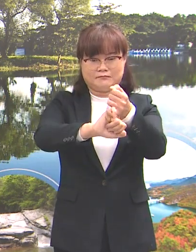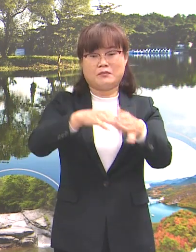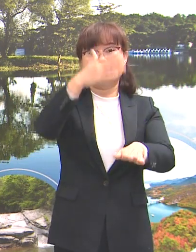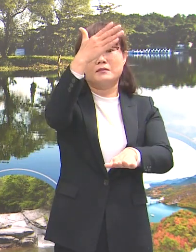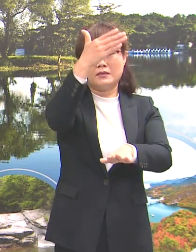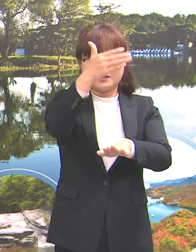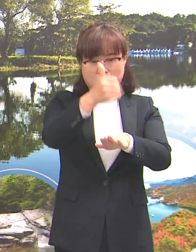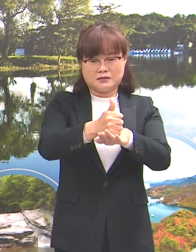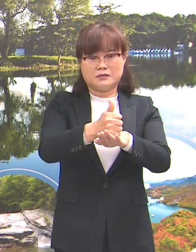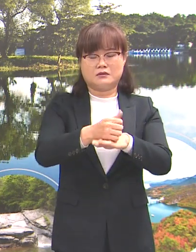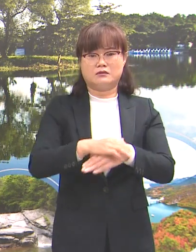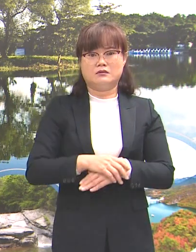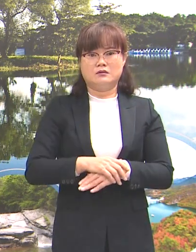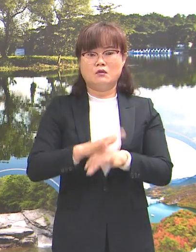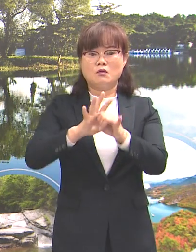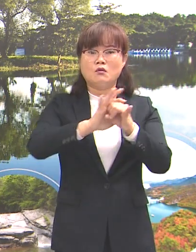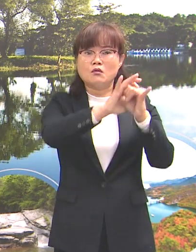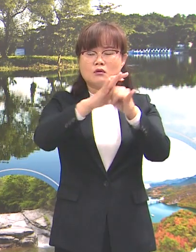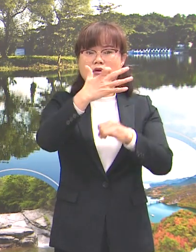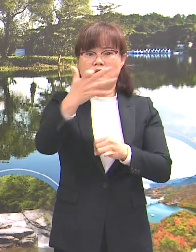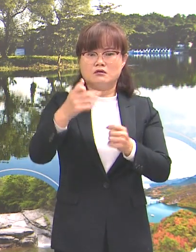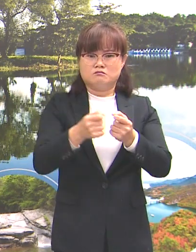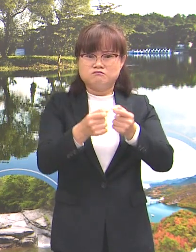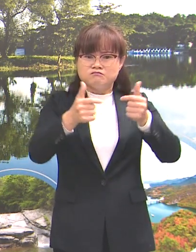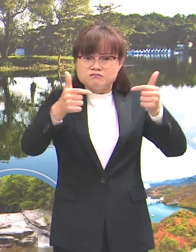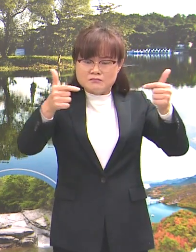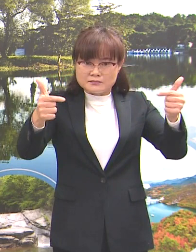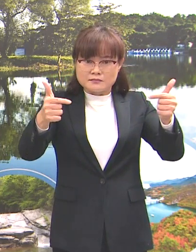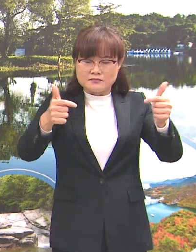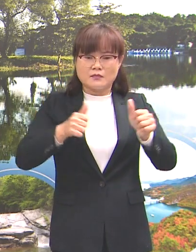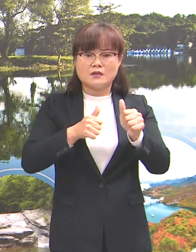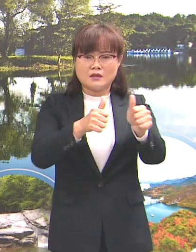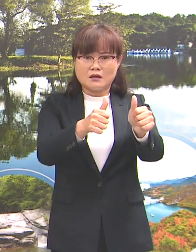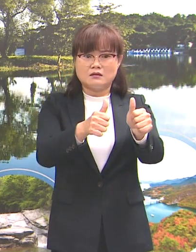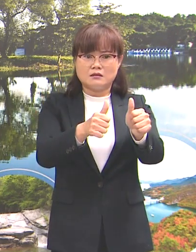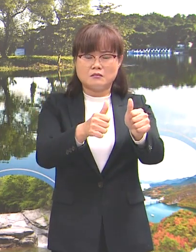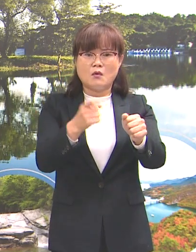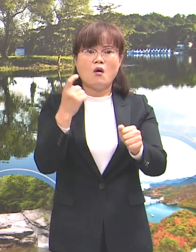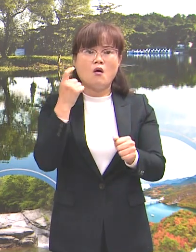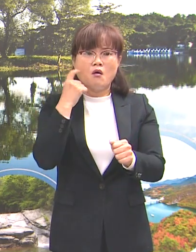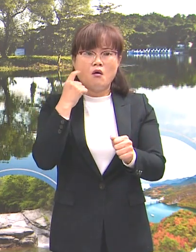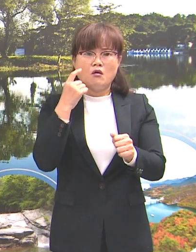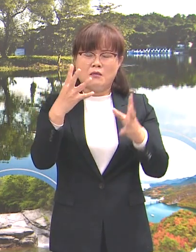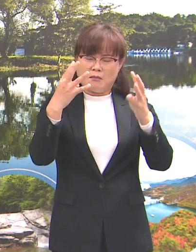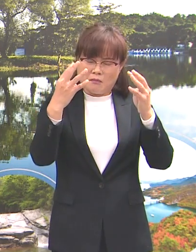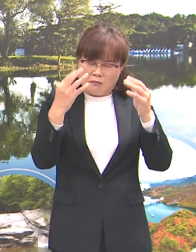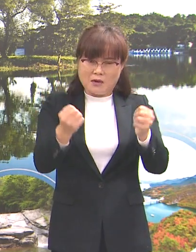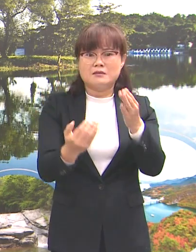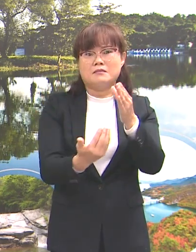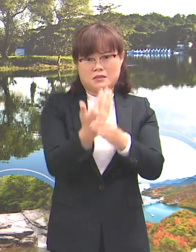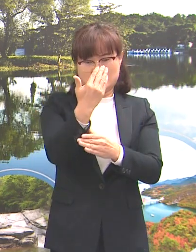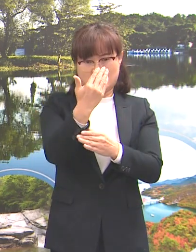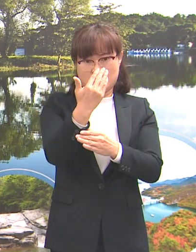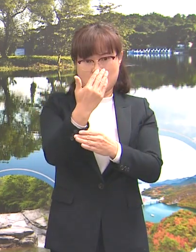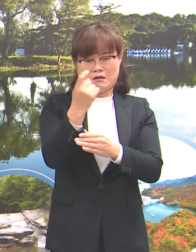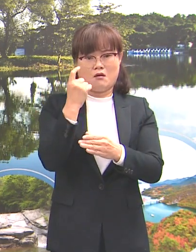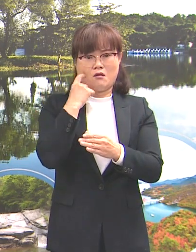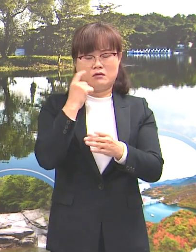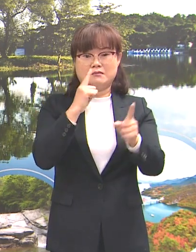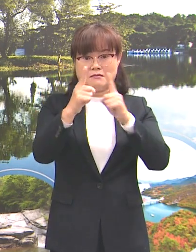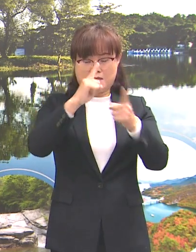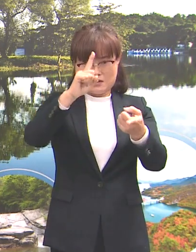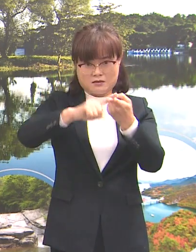마지막으로 코로나19 확산에 따른 유언비어가 난마하고 있습니다. 유언비어에